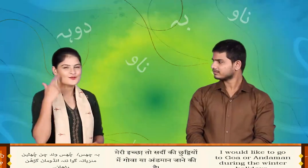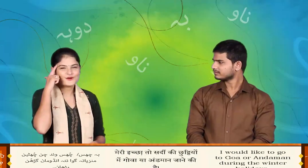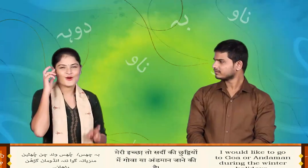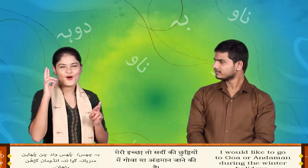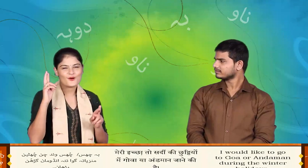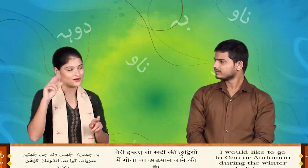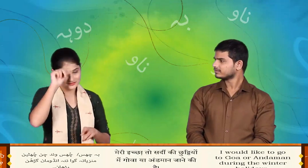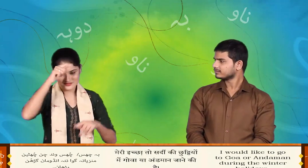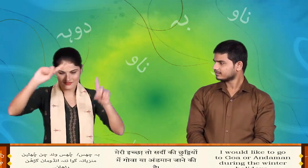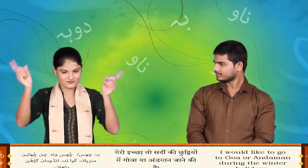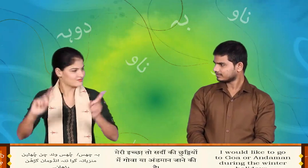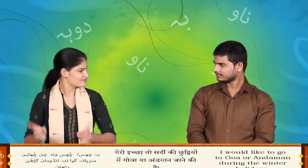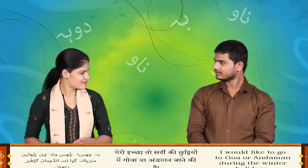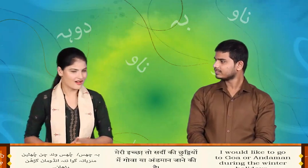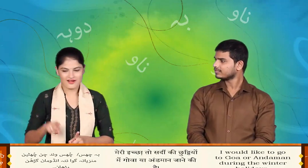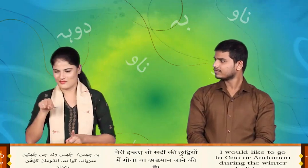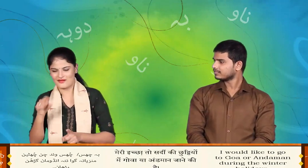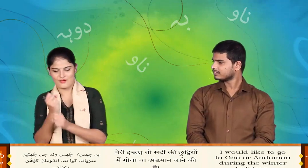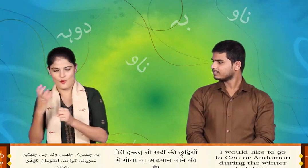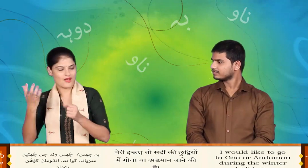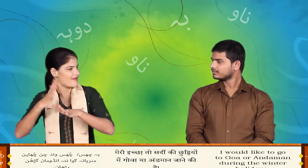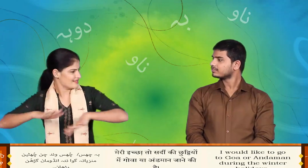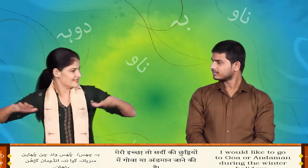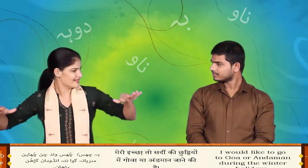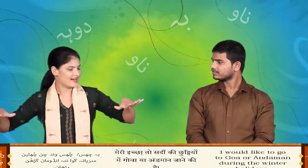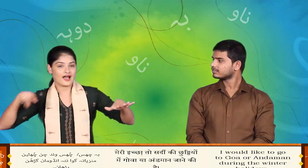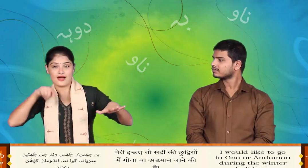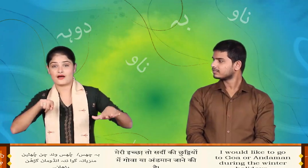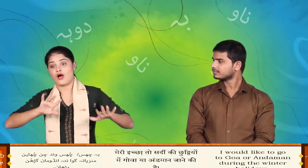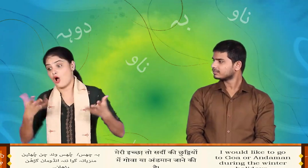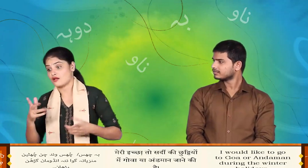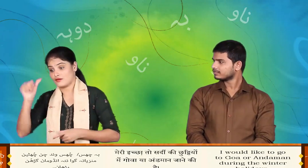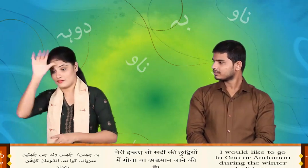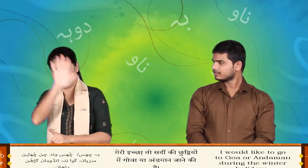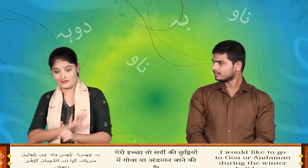चुटेन मन्च गोवा या अंड़ मान गचुन यसान